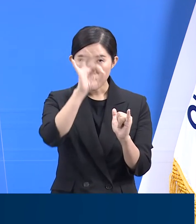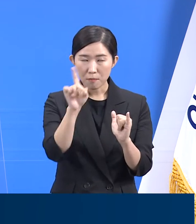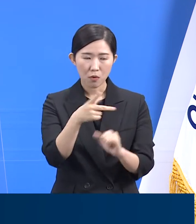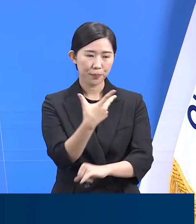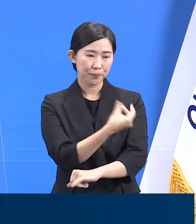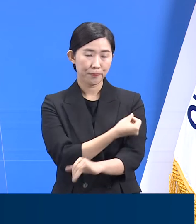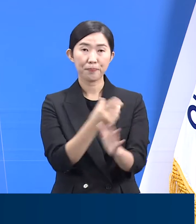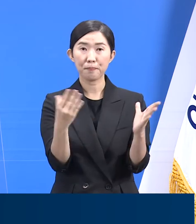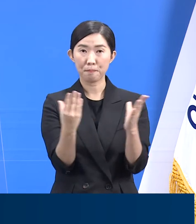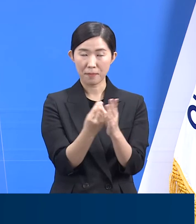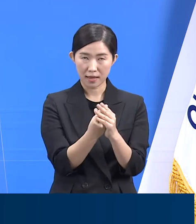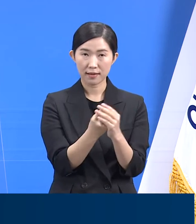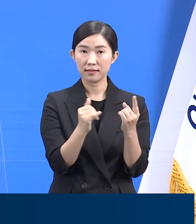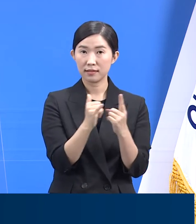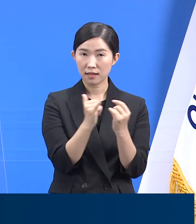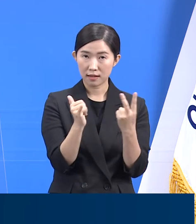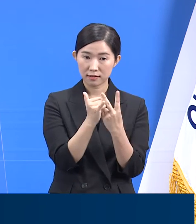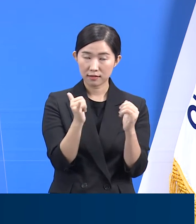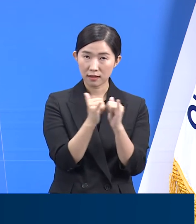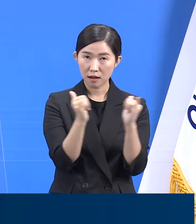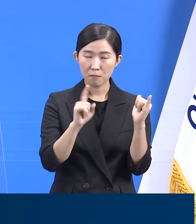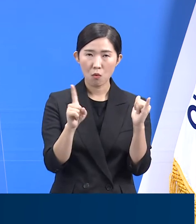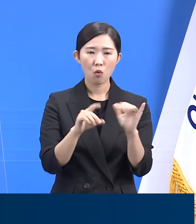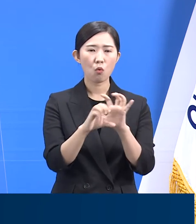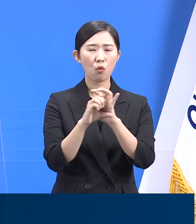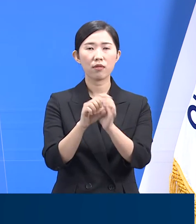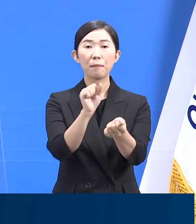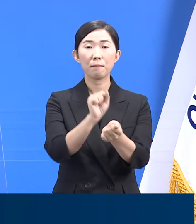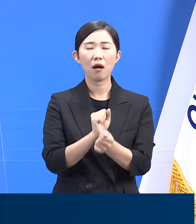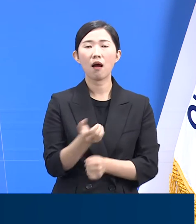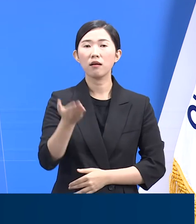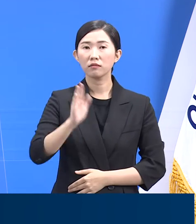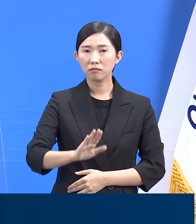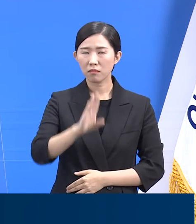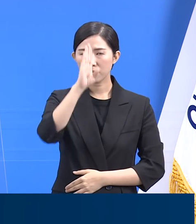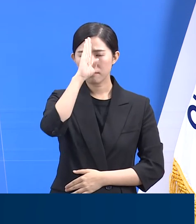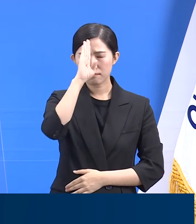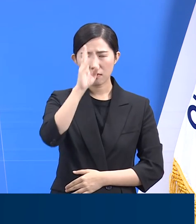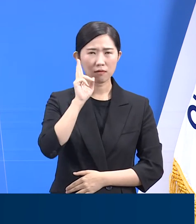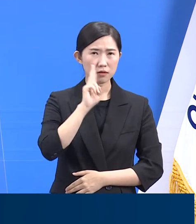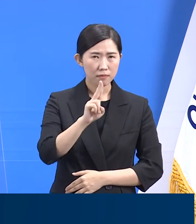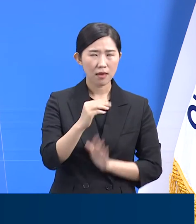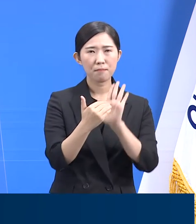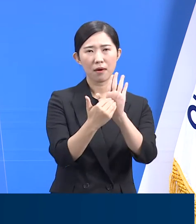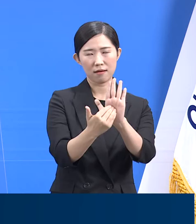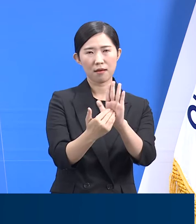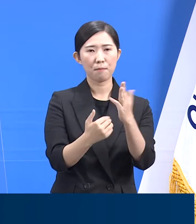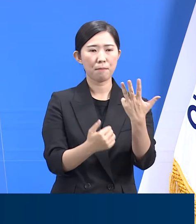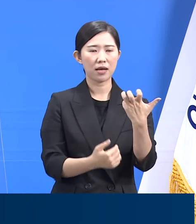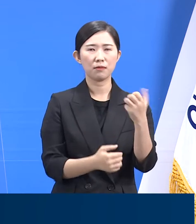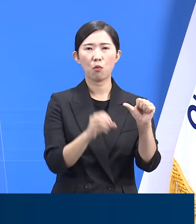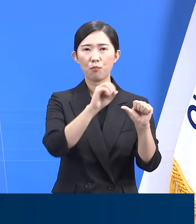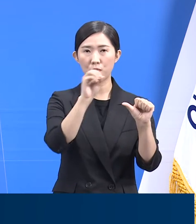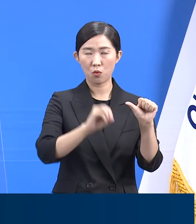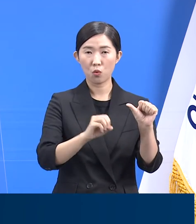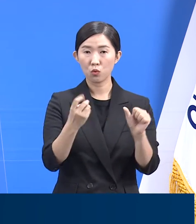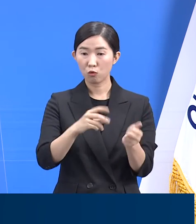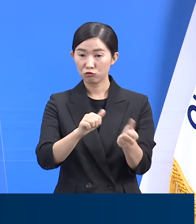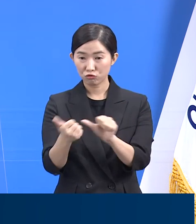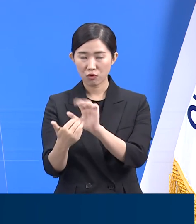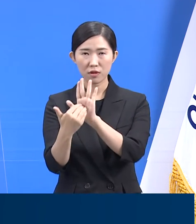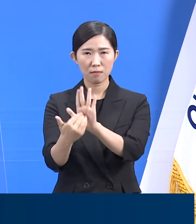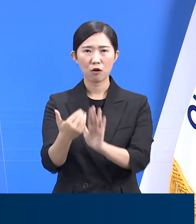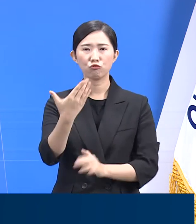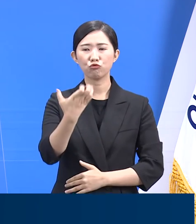완료한 경우에는 코로나19에 감염되더라도 중증의 예방 효과가 85.4% 사망 예방 효과는 97